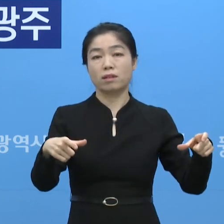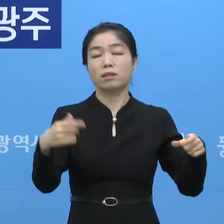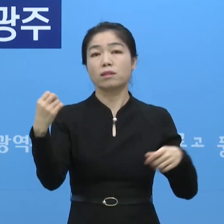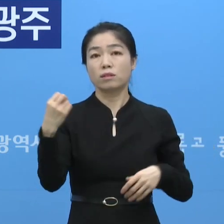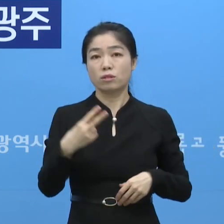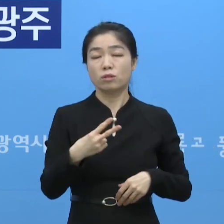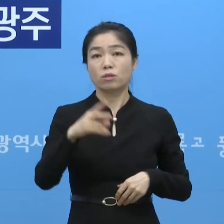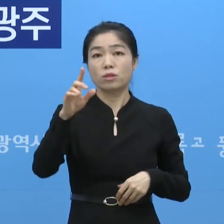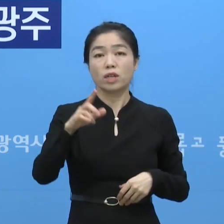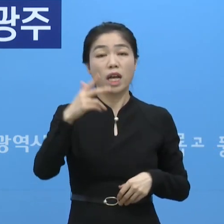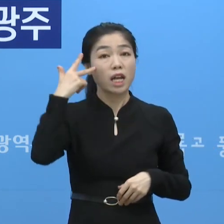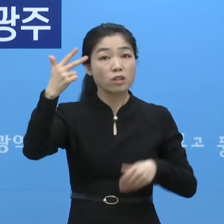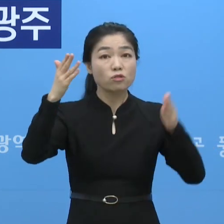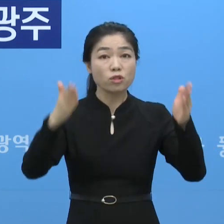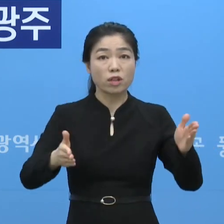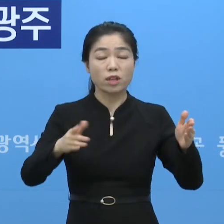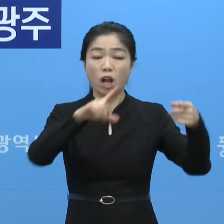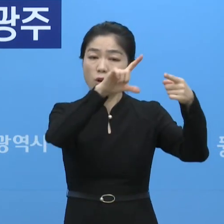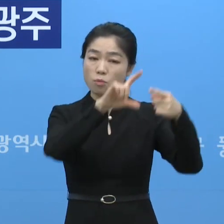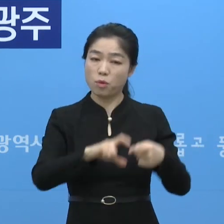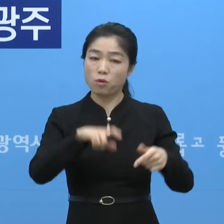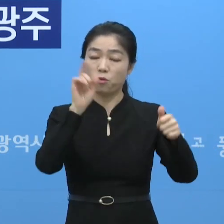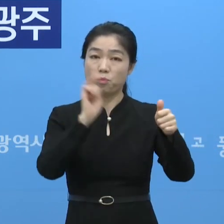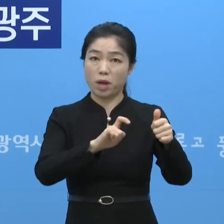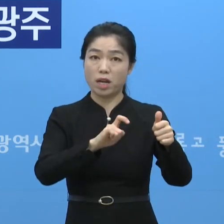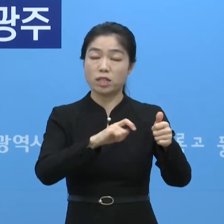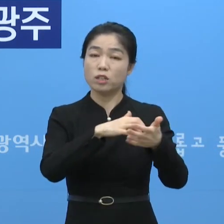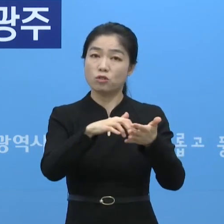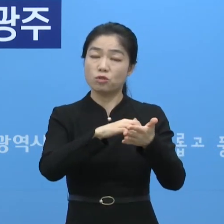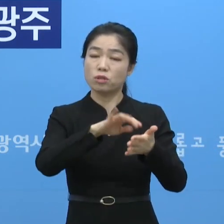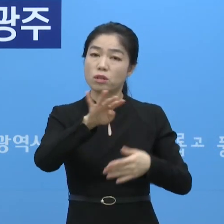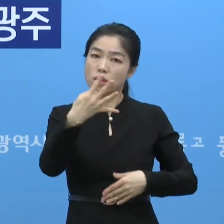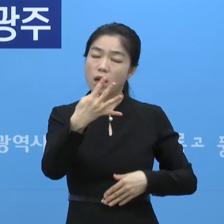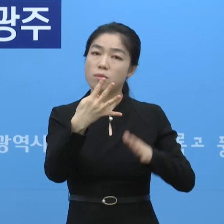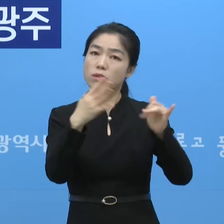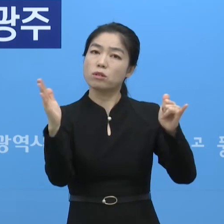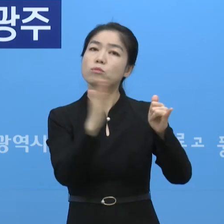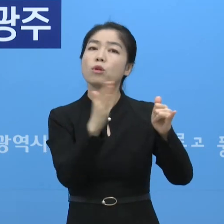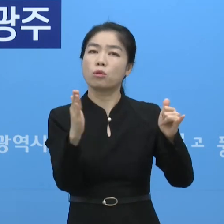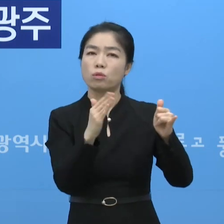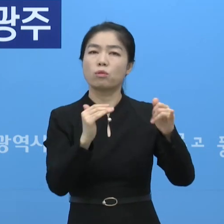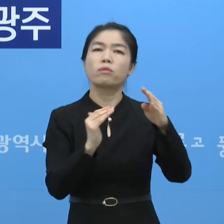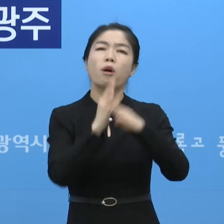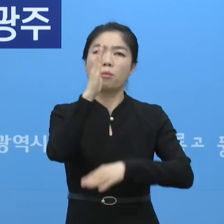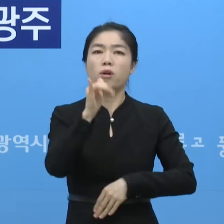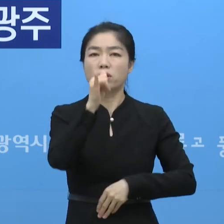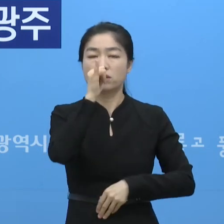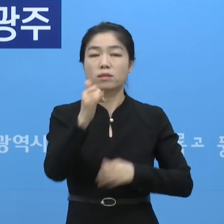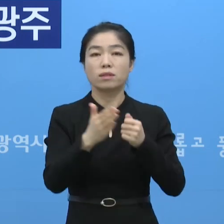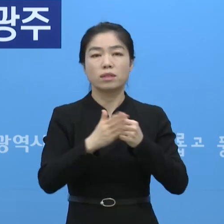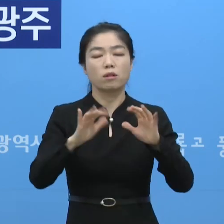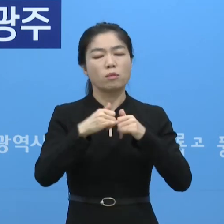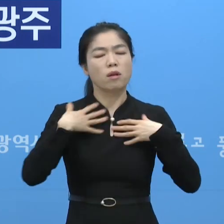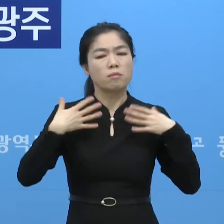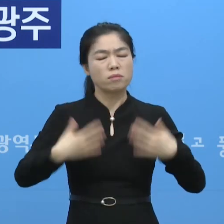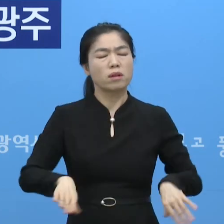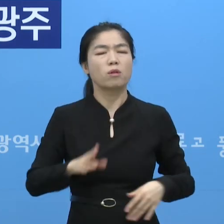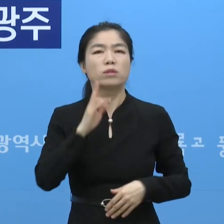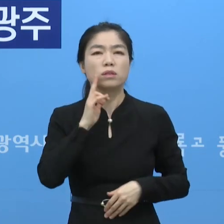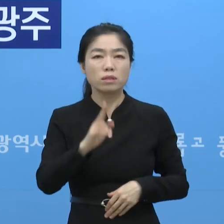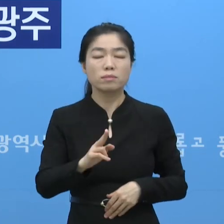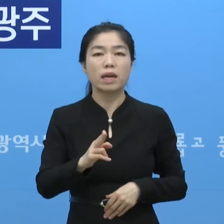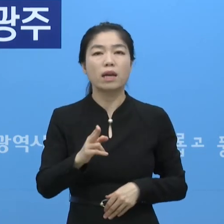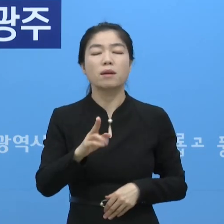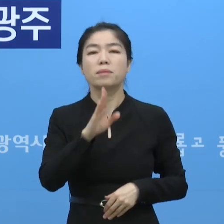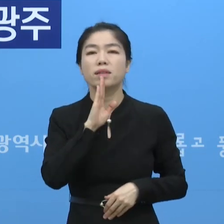또 하루 일주 평균 확진자 숫자가 400여 명을 넘고 있기 때문에 국민의 필요도도 높고